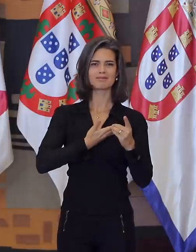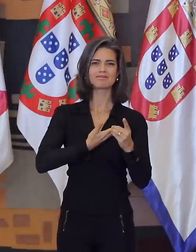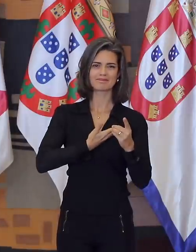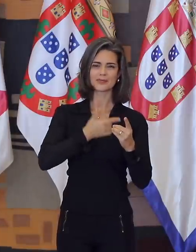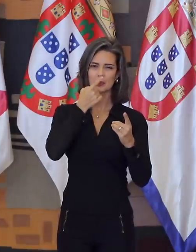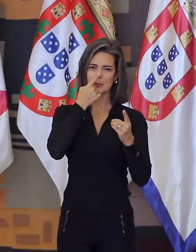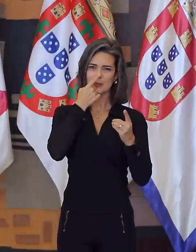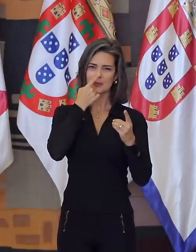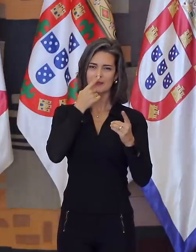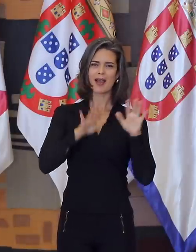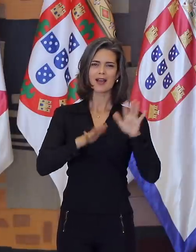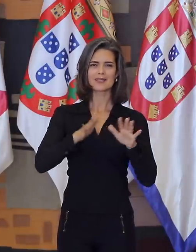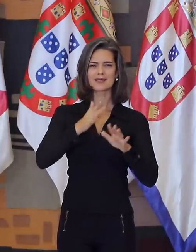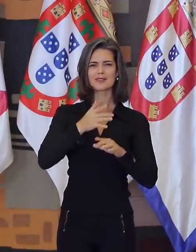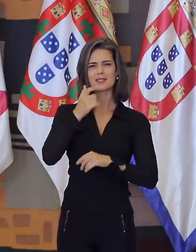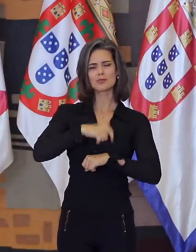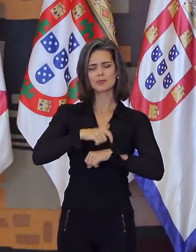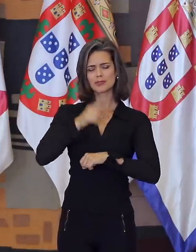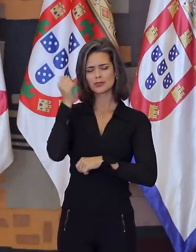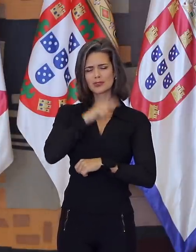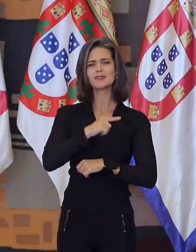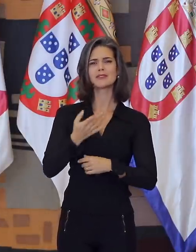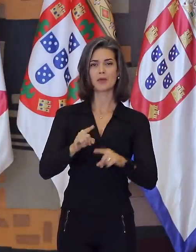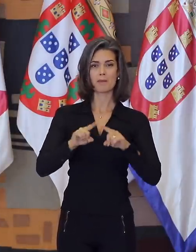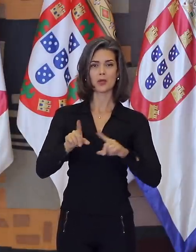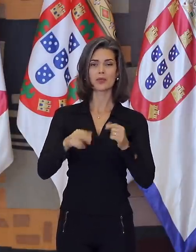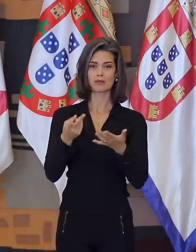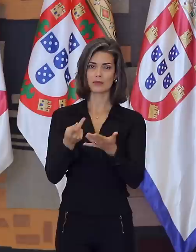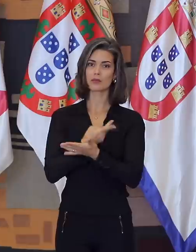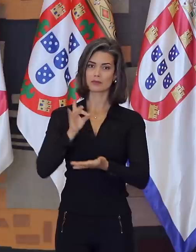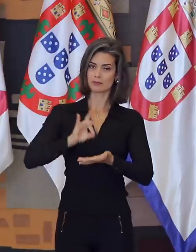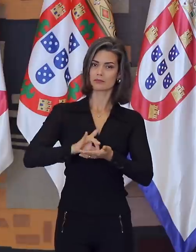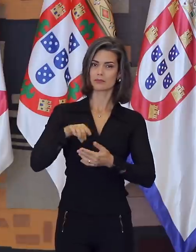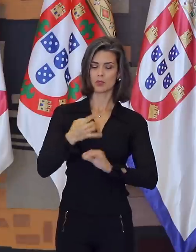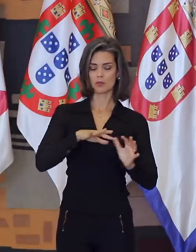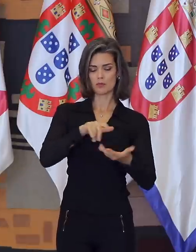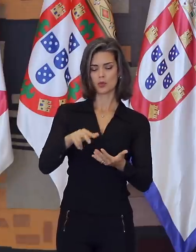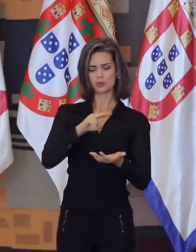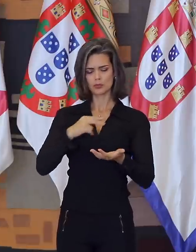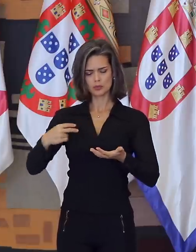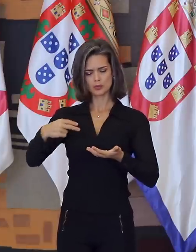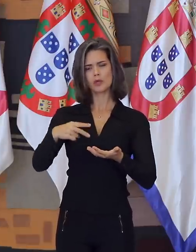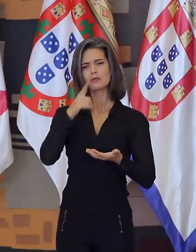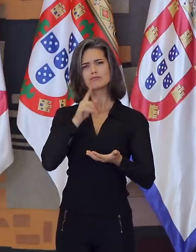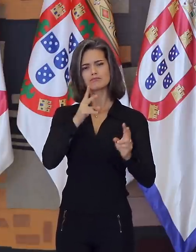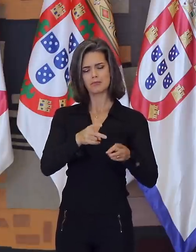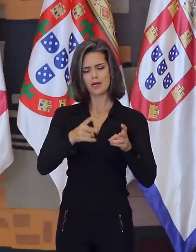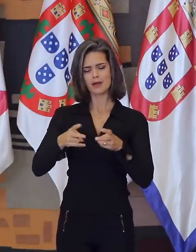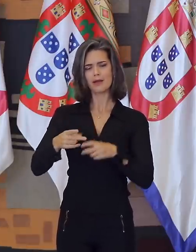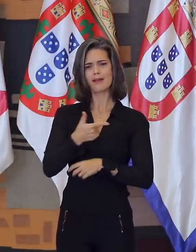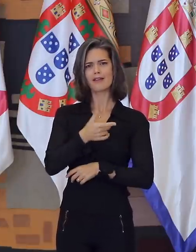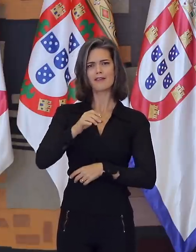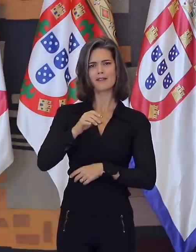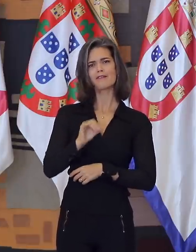parecia inatingível naquele momento. Fato é que, ao olhar o mundo à nossa volta, começamos a enxergar nos